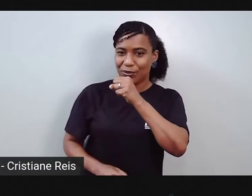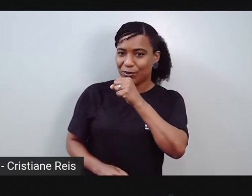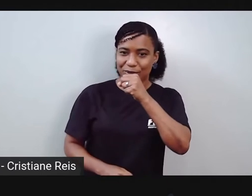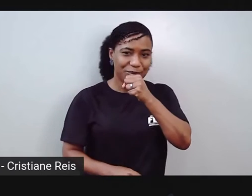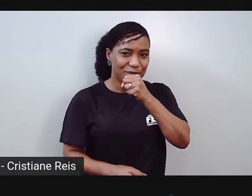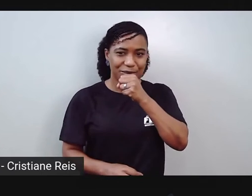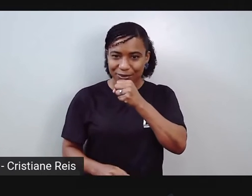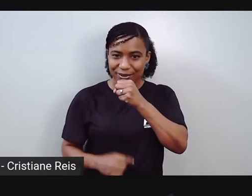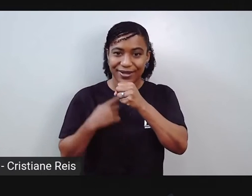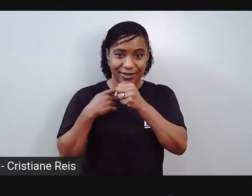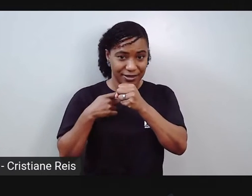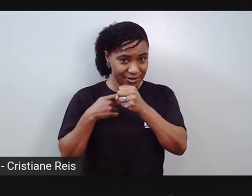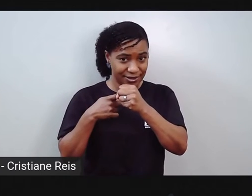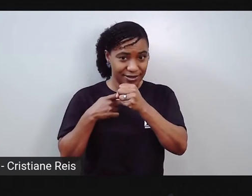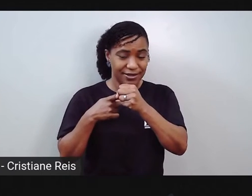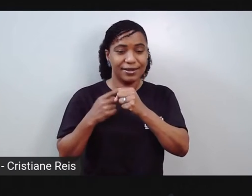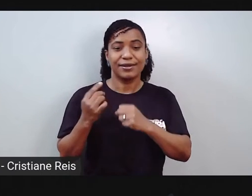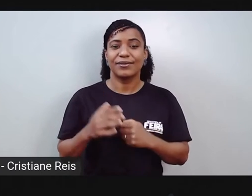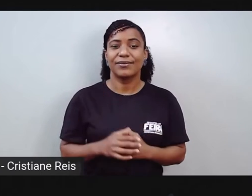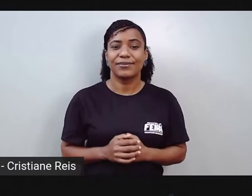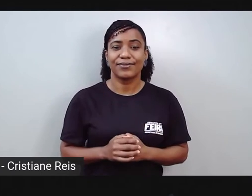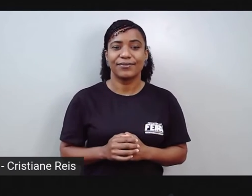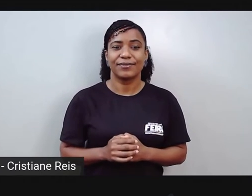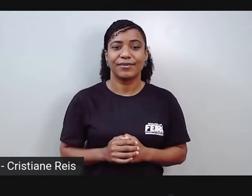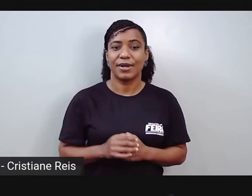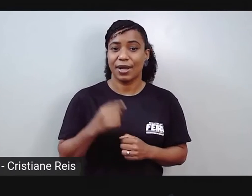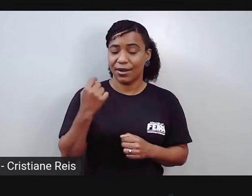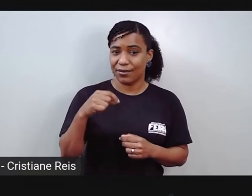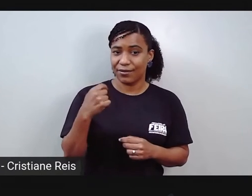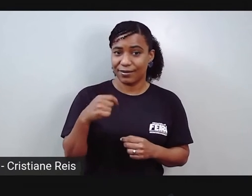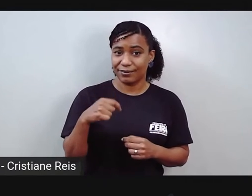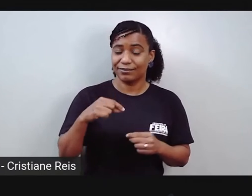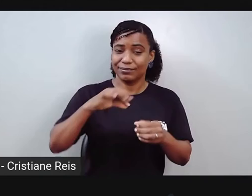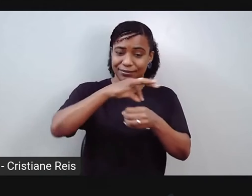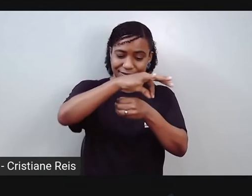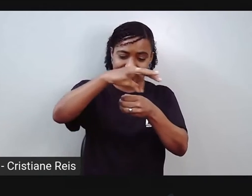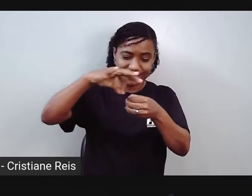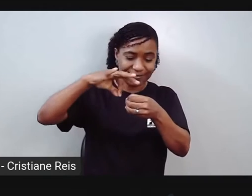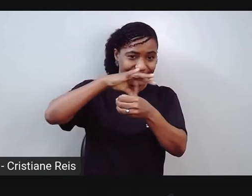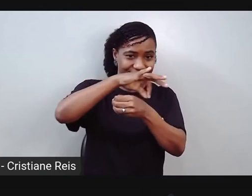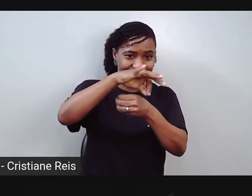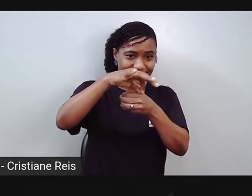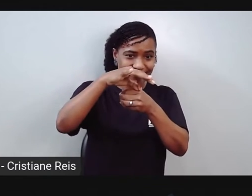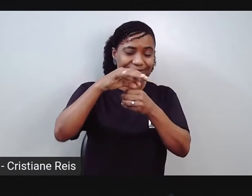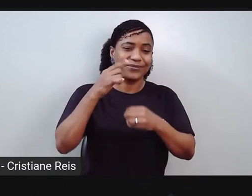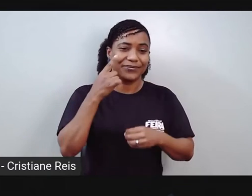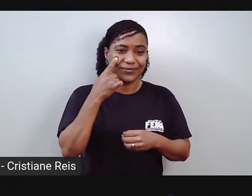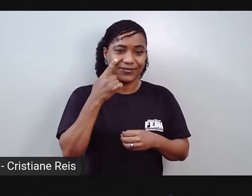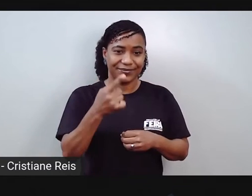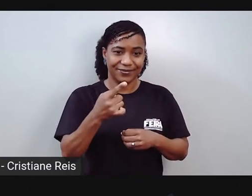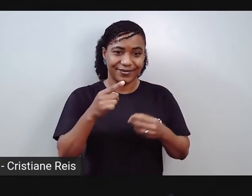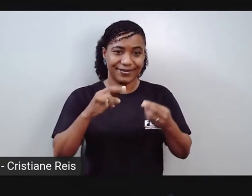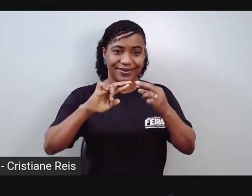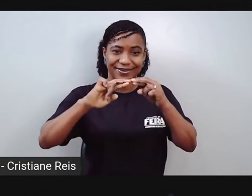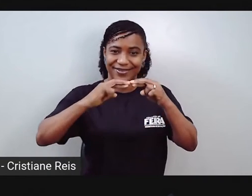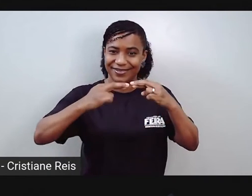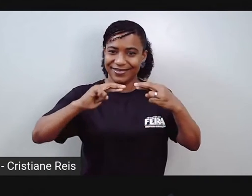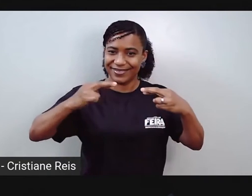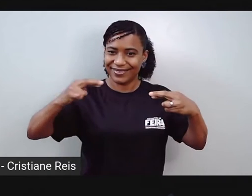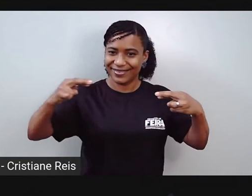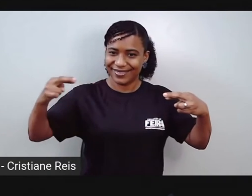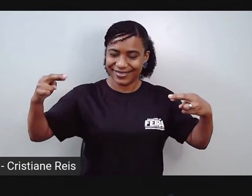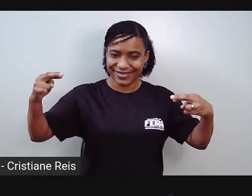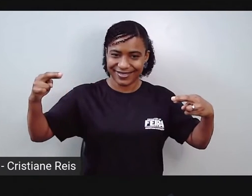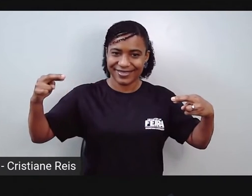vamos prender o fio. Você pega o barbante. Olha. Um